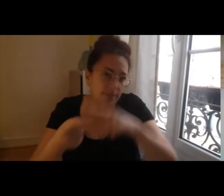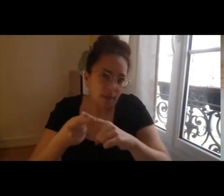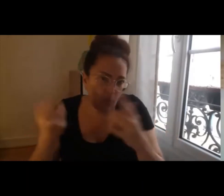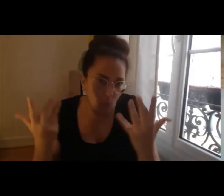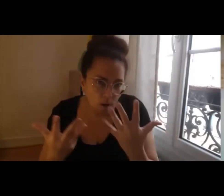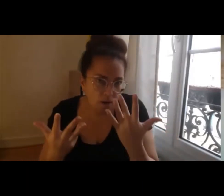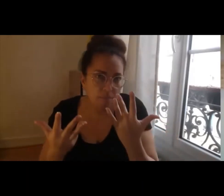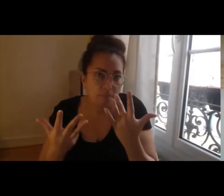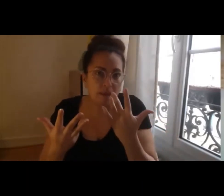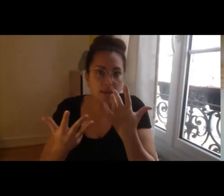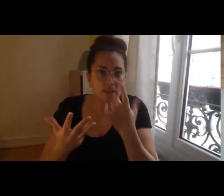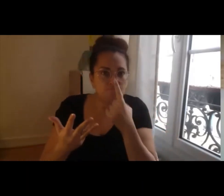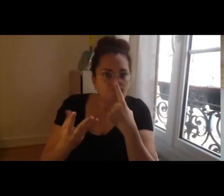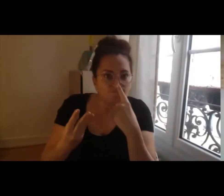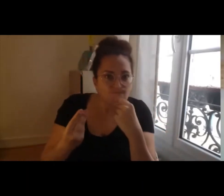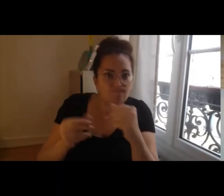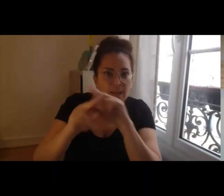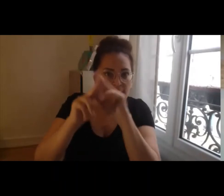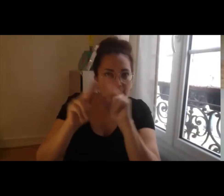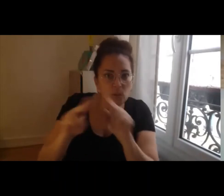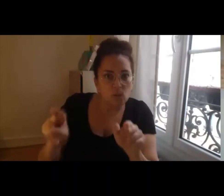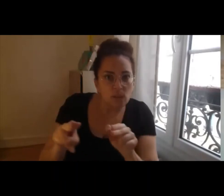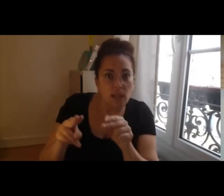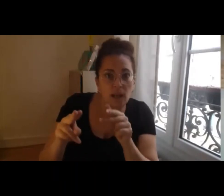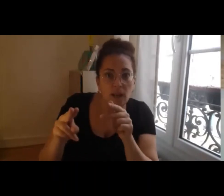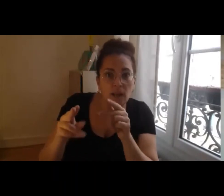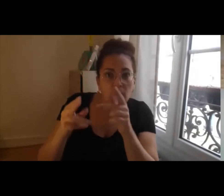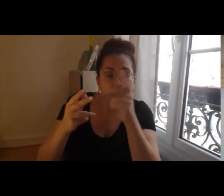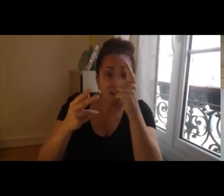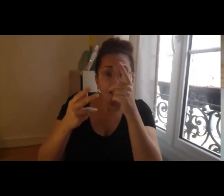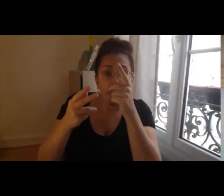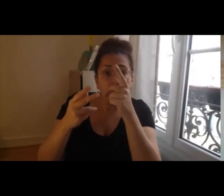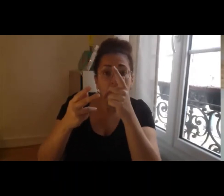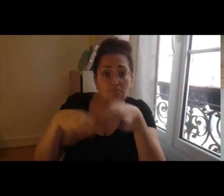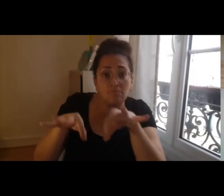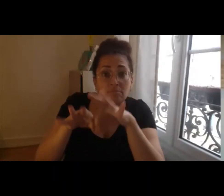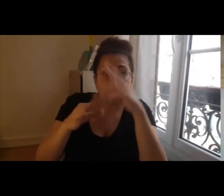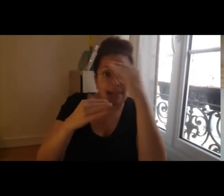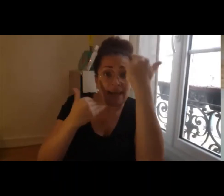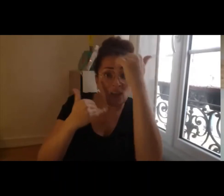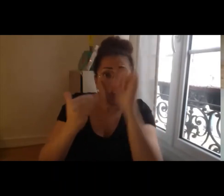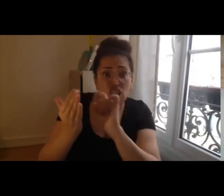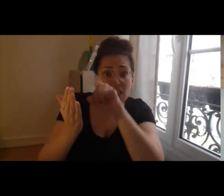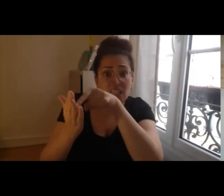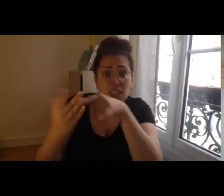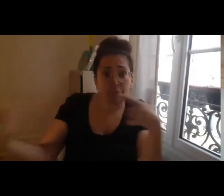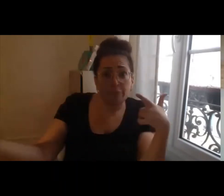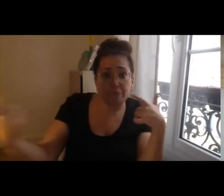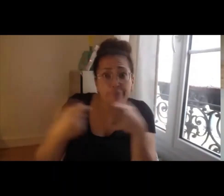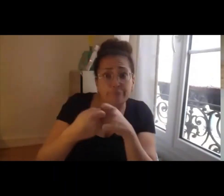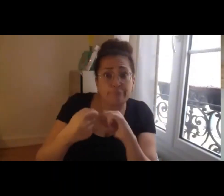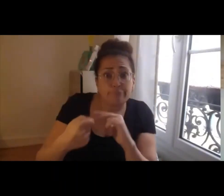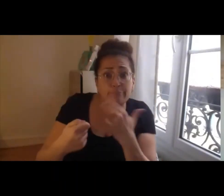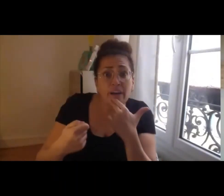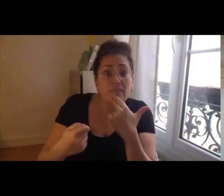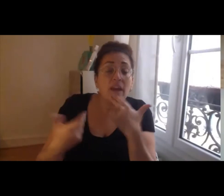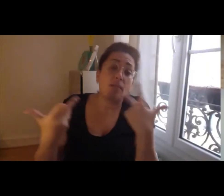on espère que l'on aura des projets dans le cadre de notre appel à projets avec la GFIP en 2020